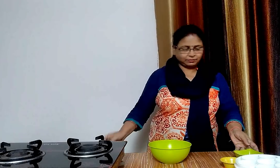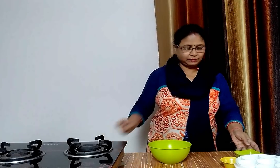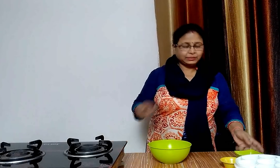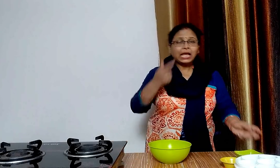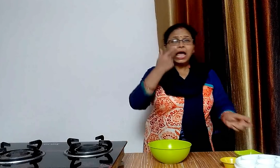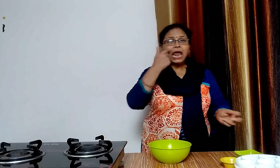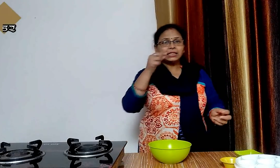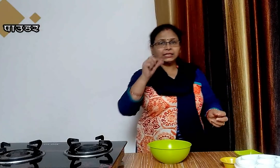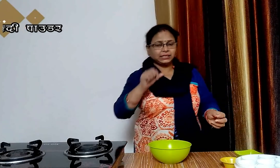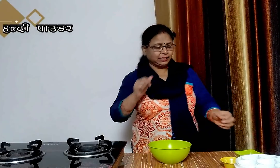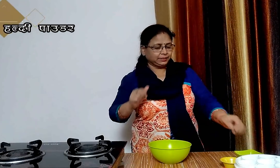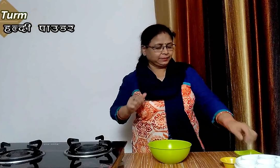आधा चमच हल्दी पाउडर